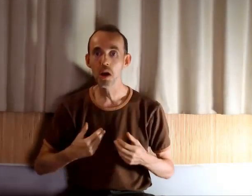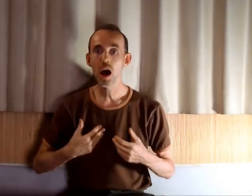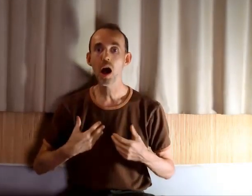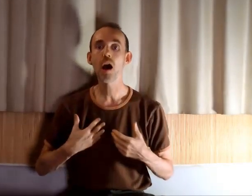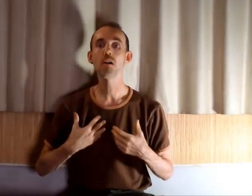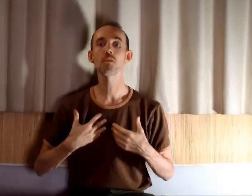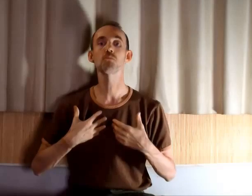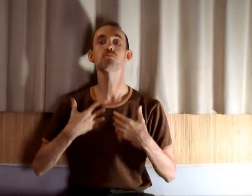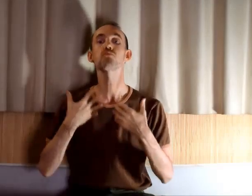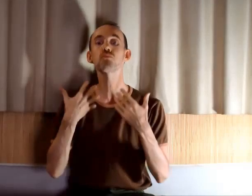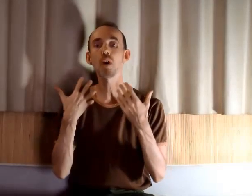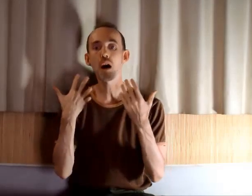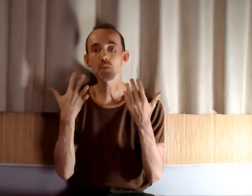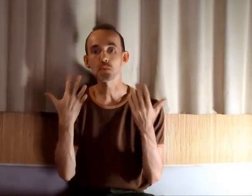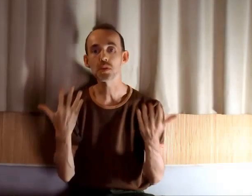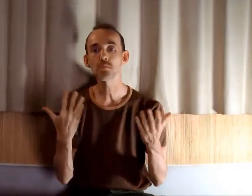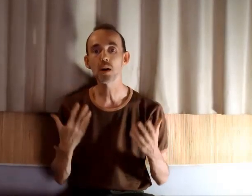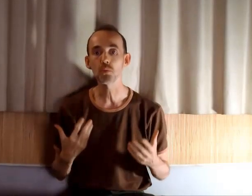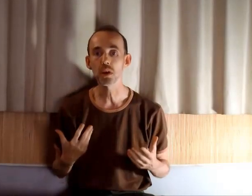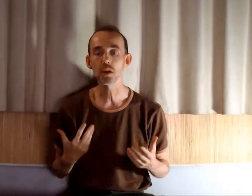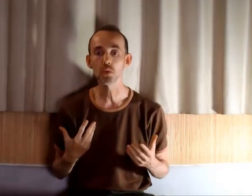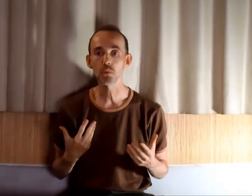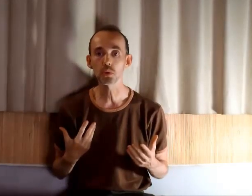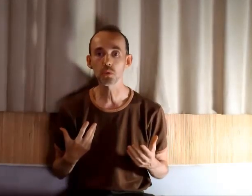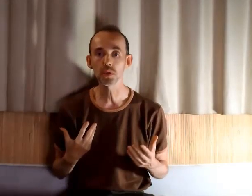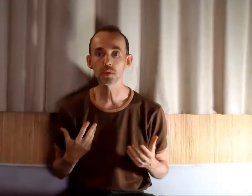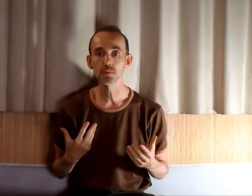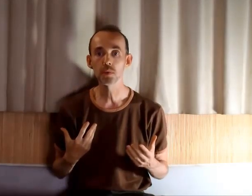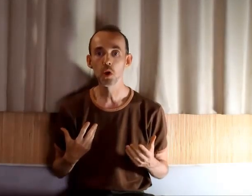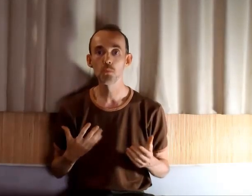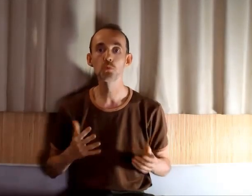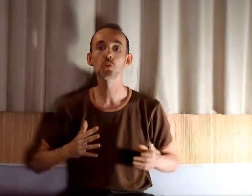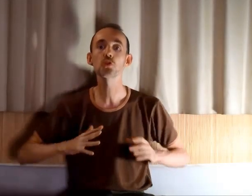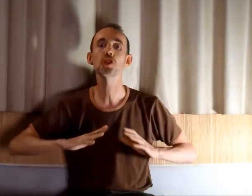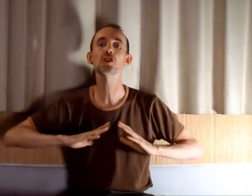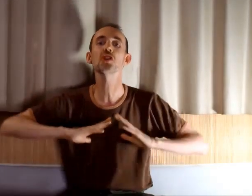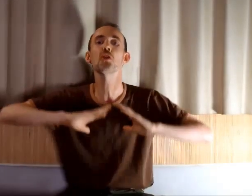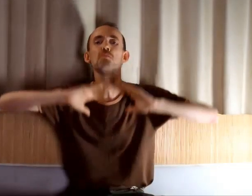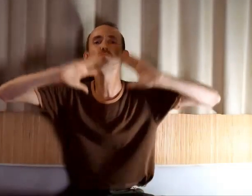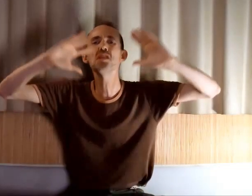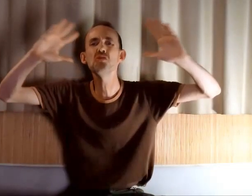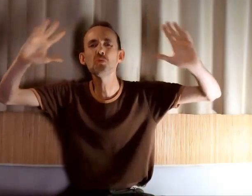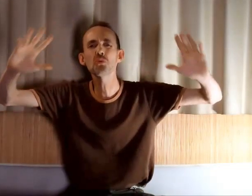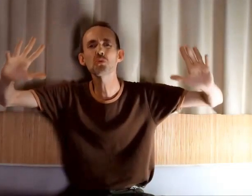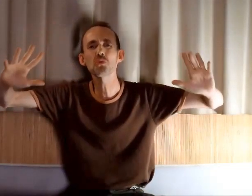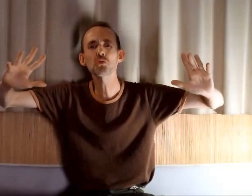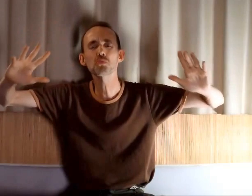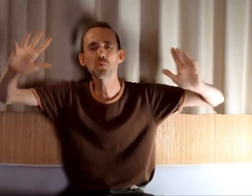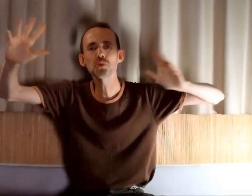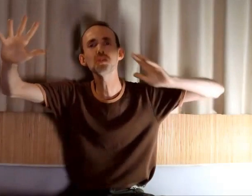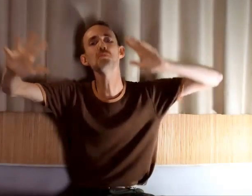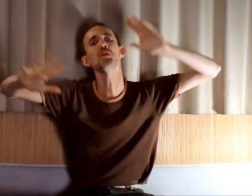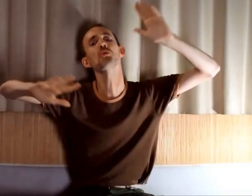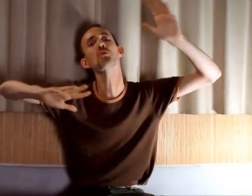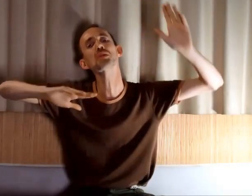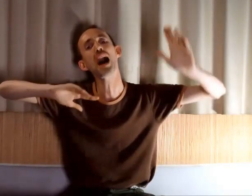à pouvoir vous épanouir dans votre vie. Plutôt que de chercher dans les millions de causes possibles et de causes